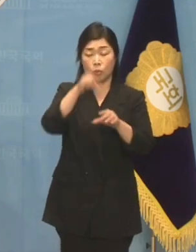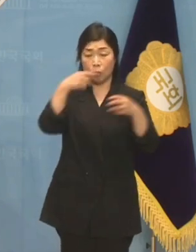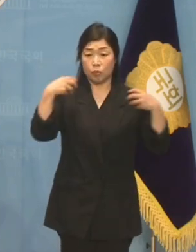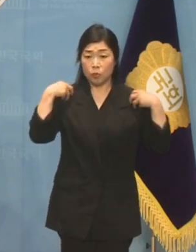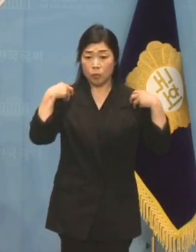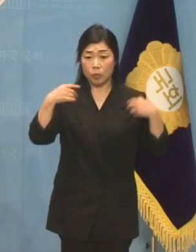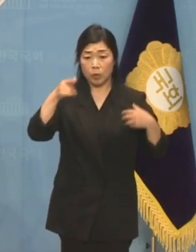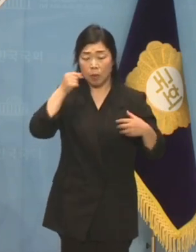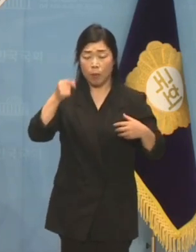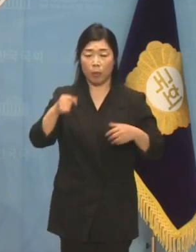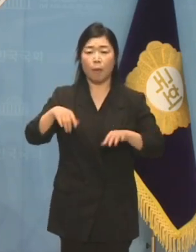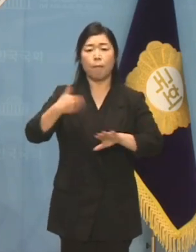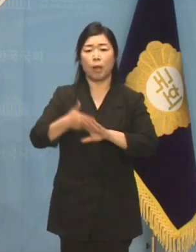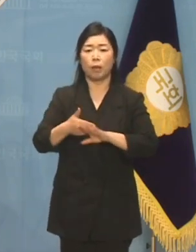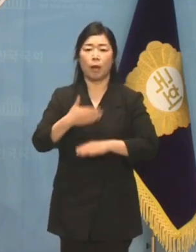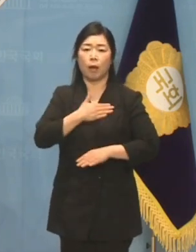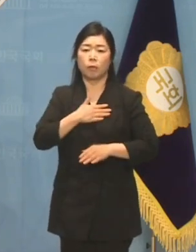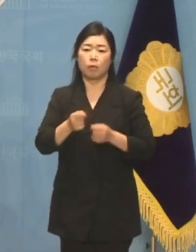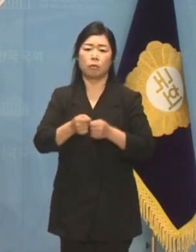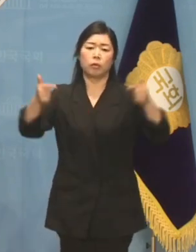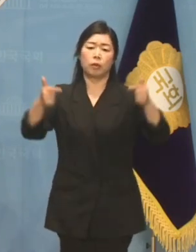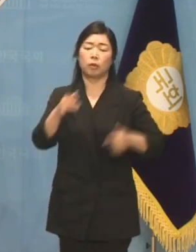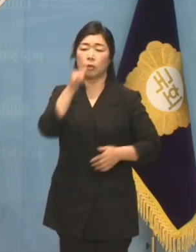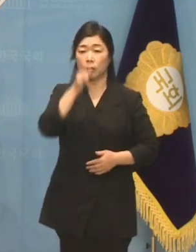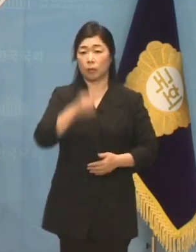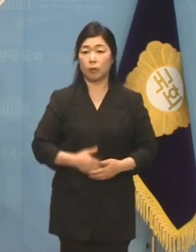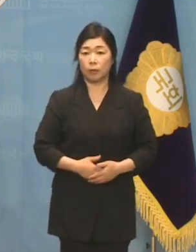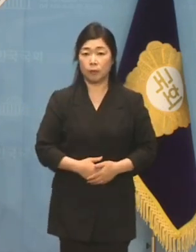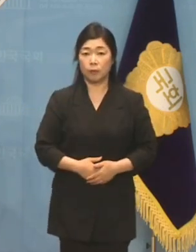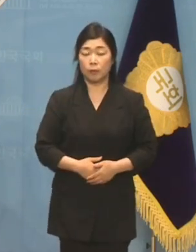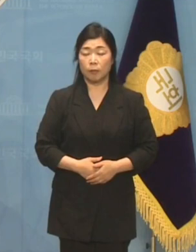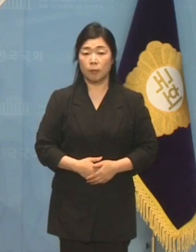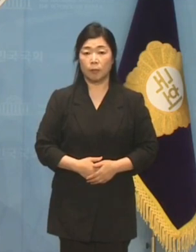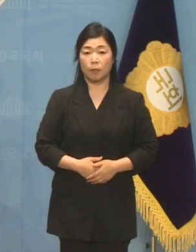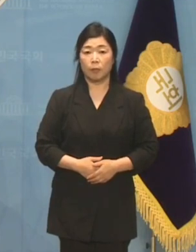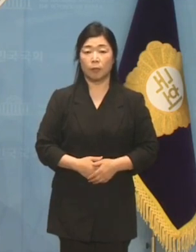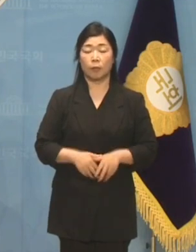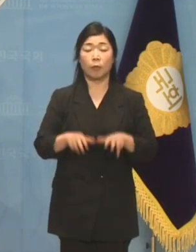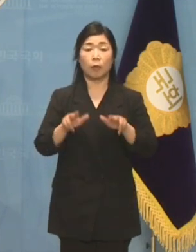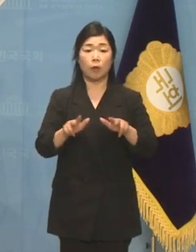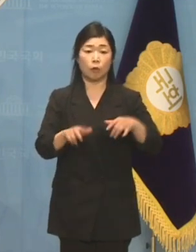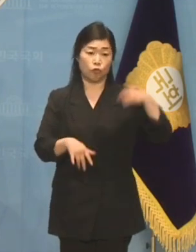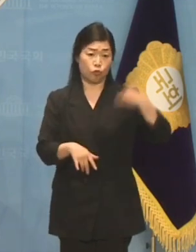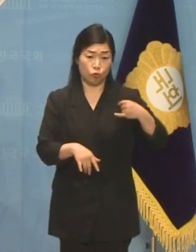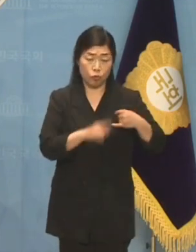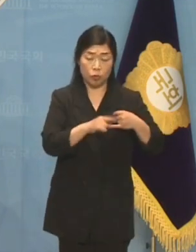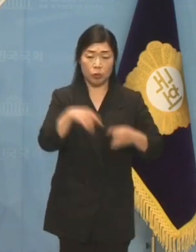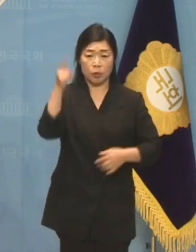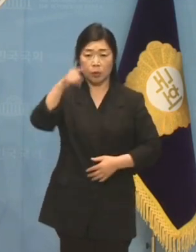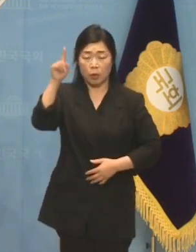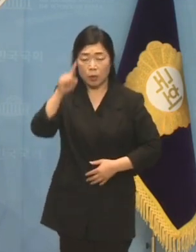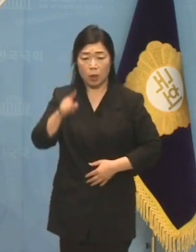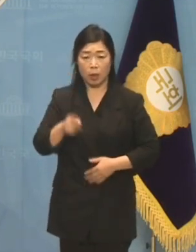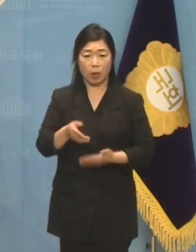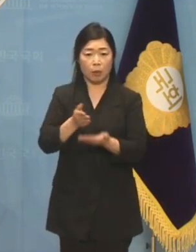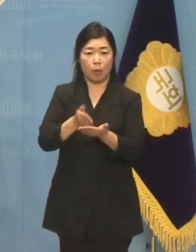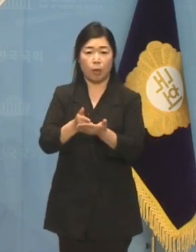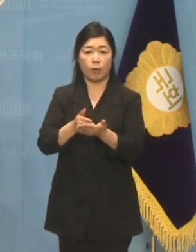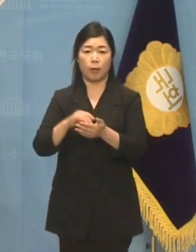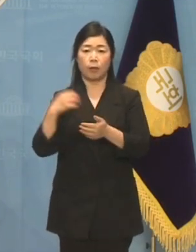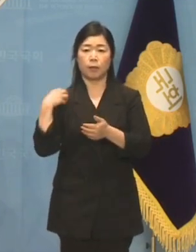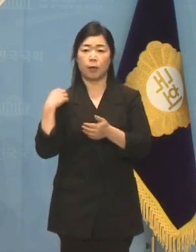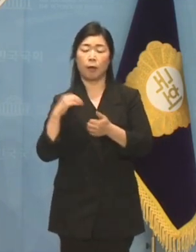정부 아닙니까? 이제는 북한 수석대변인도 모자라 중국과 러시아 대변인까지